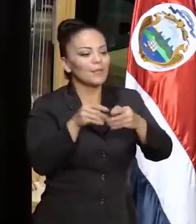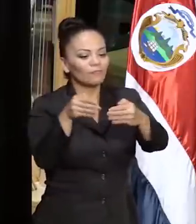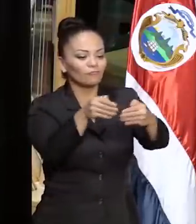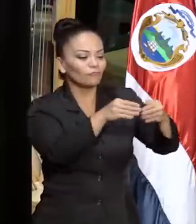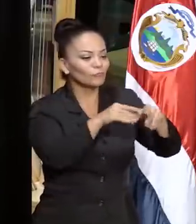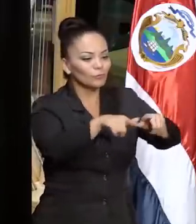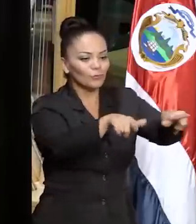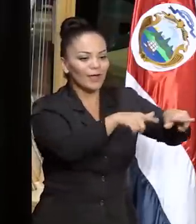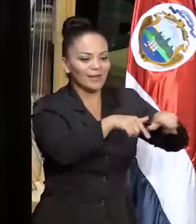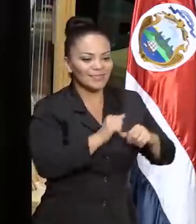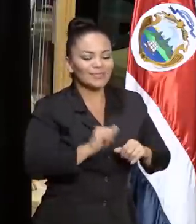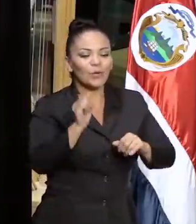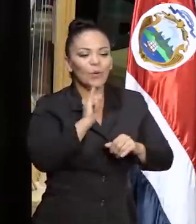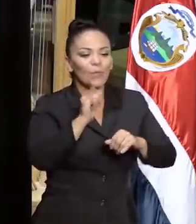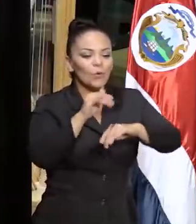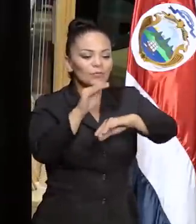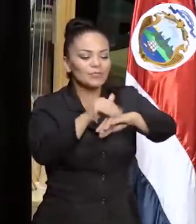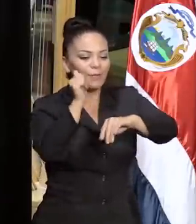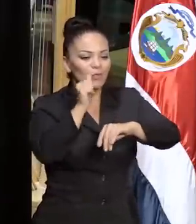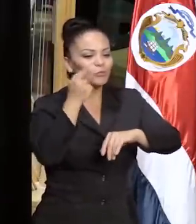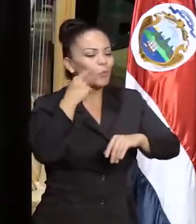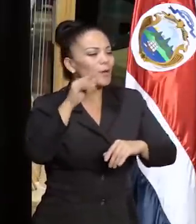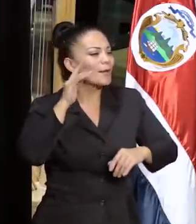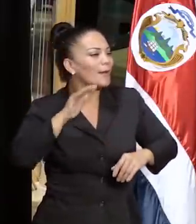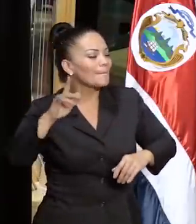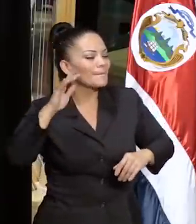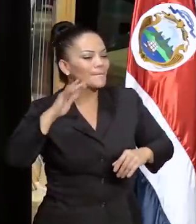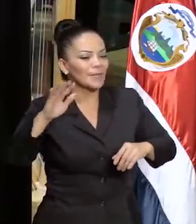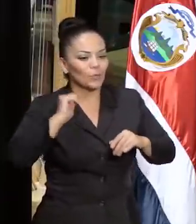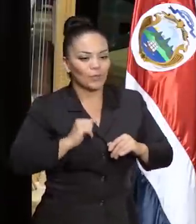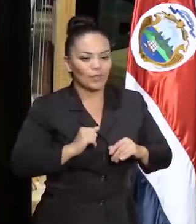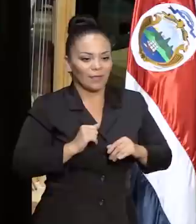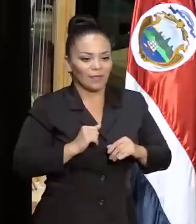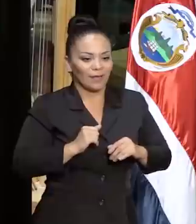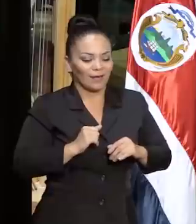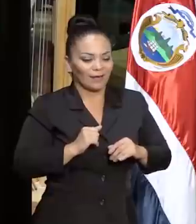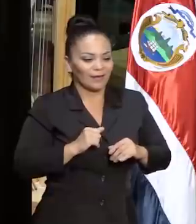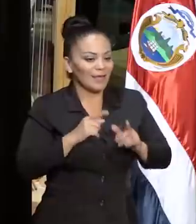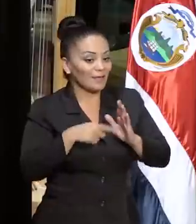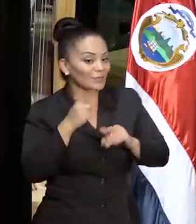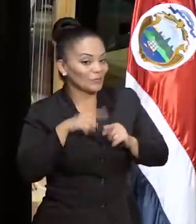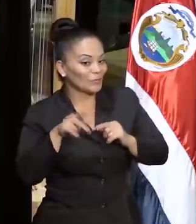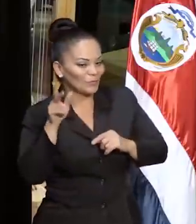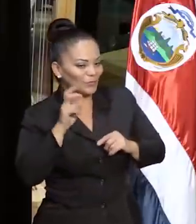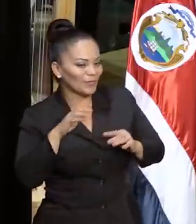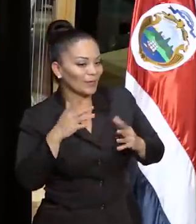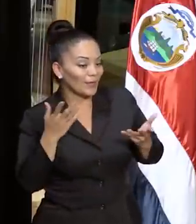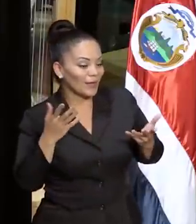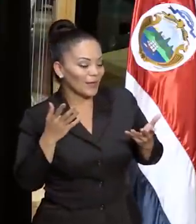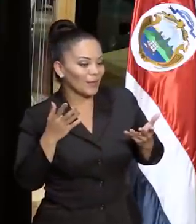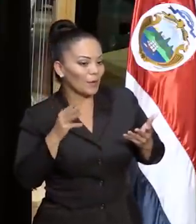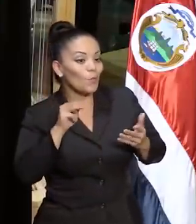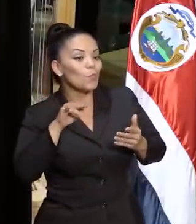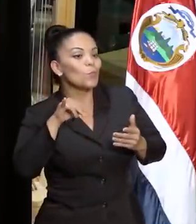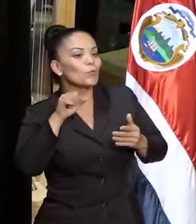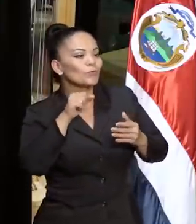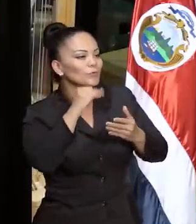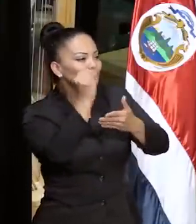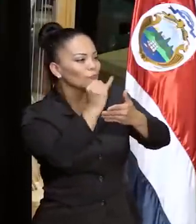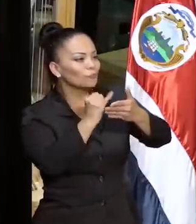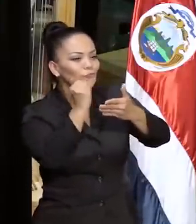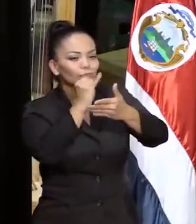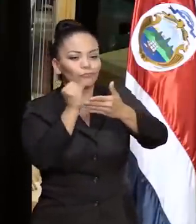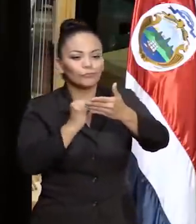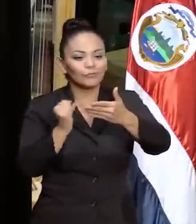fueran llamados por la melodía inaudible de las musas que decoran la fachada